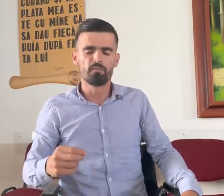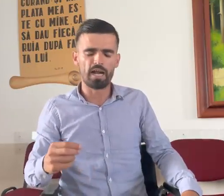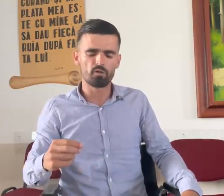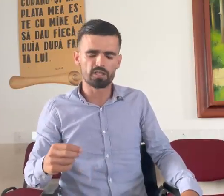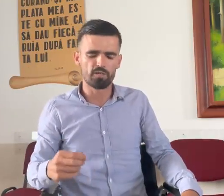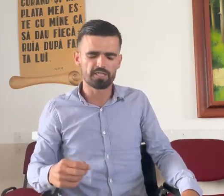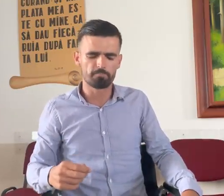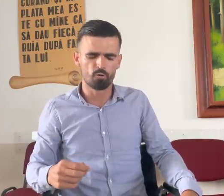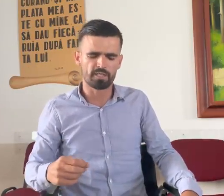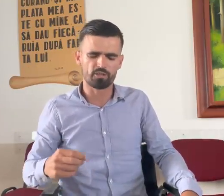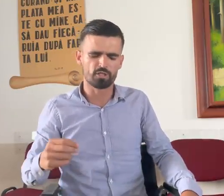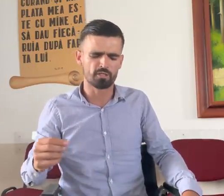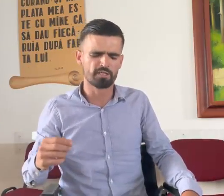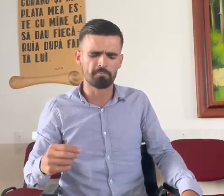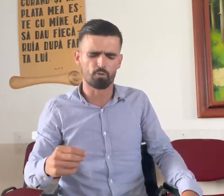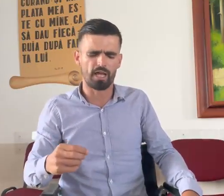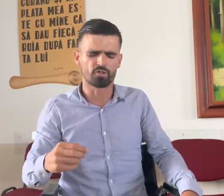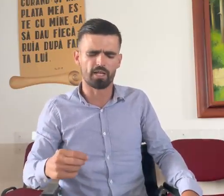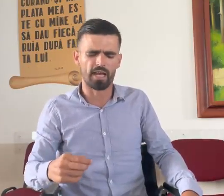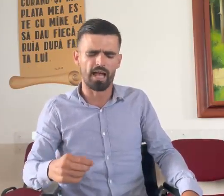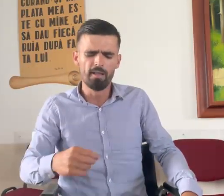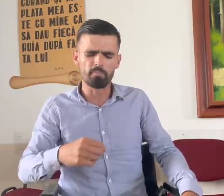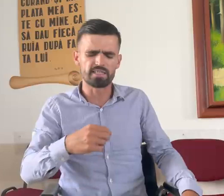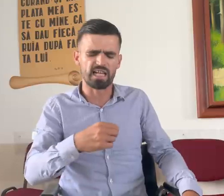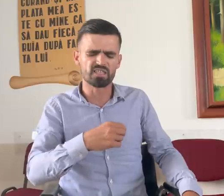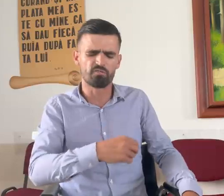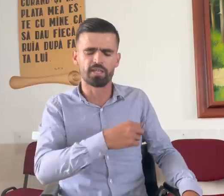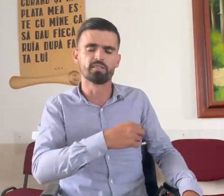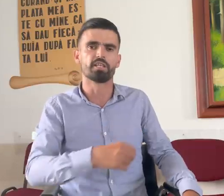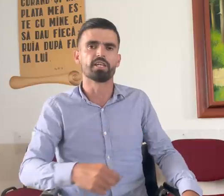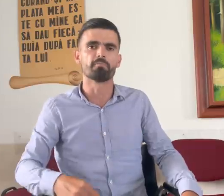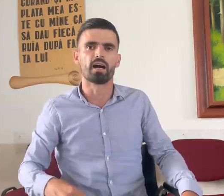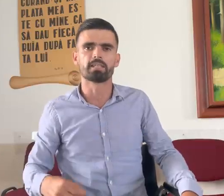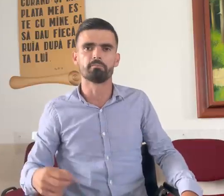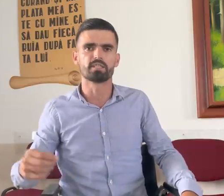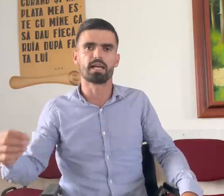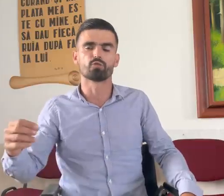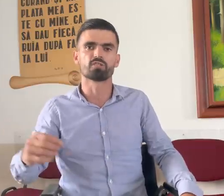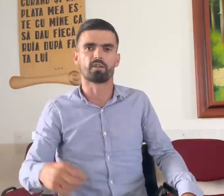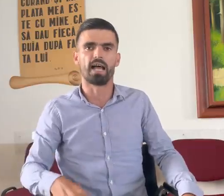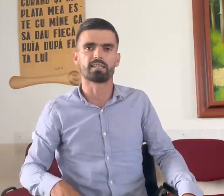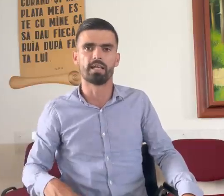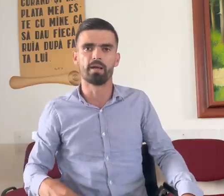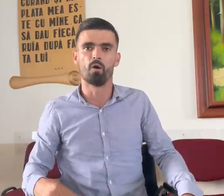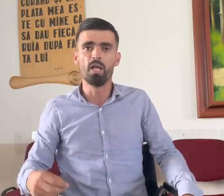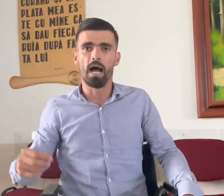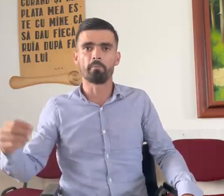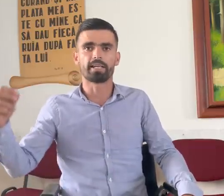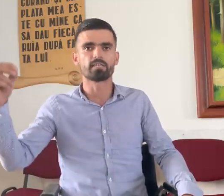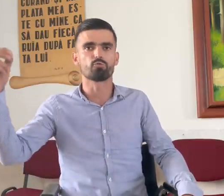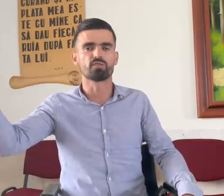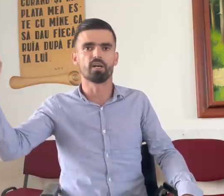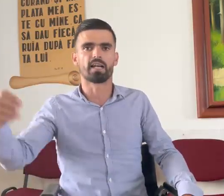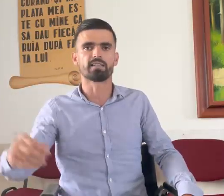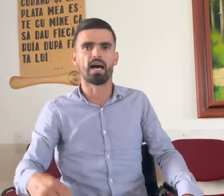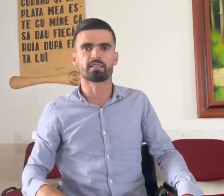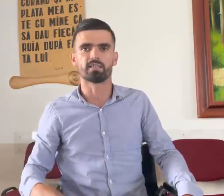Vreau să vă spun că în timpul acela mi s-a sfârânt inima când mi s-a dus fratele meu. Am crescut vără tată,